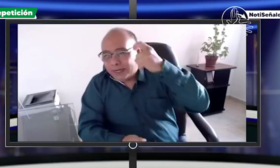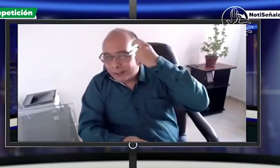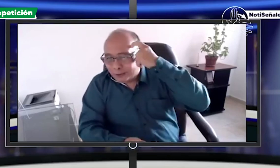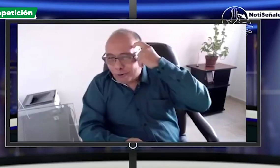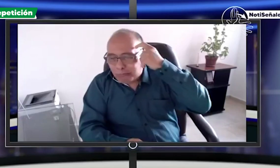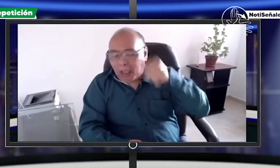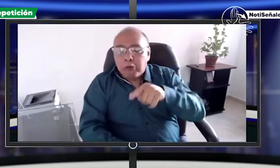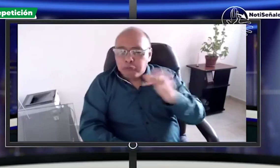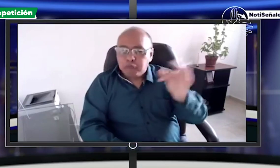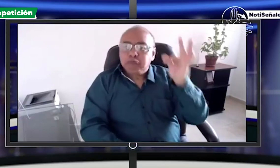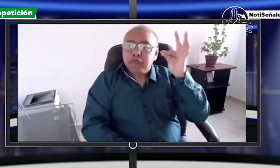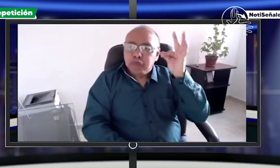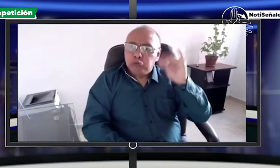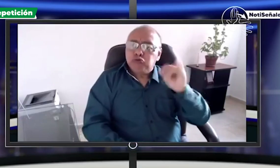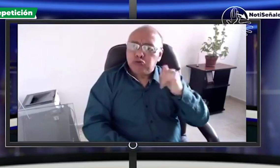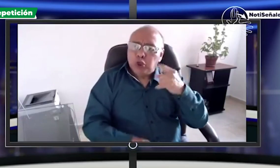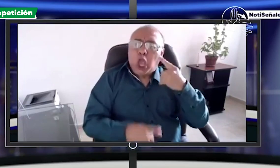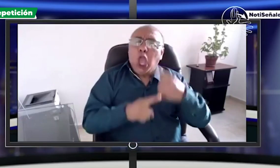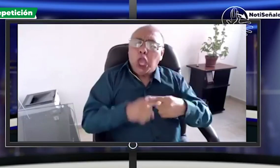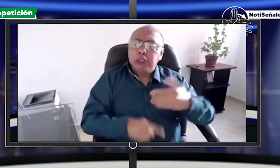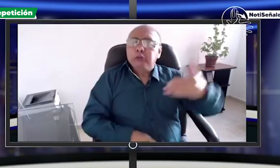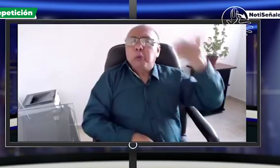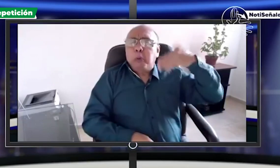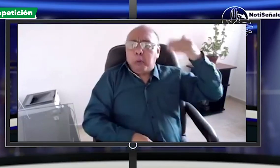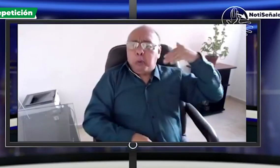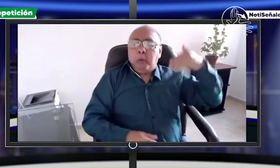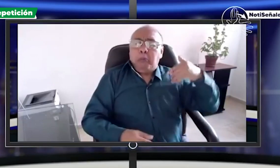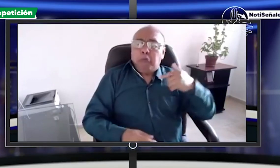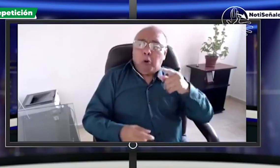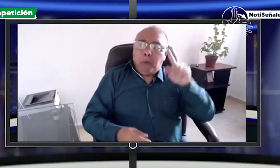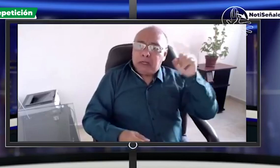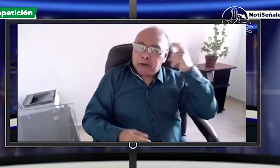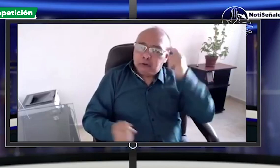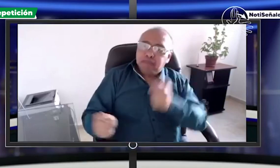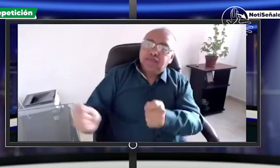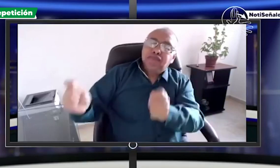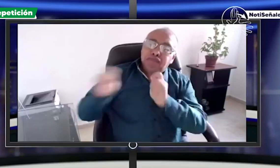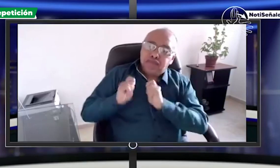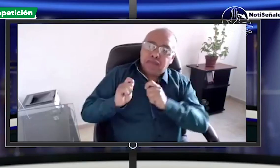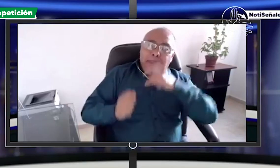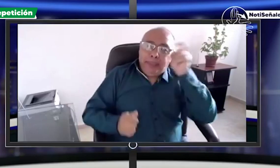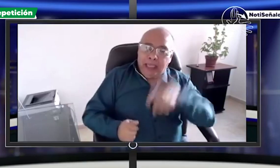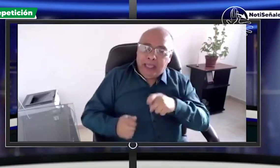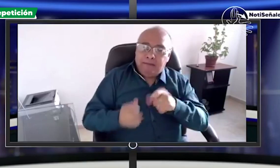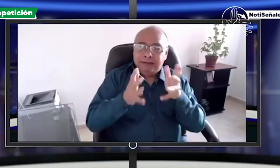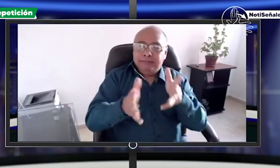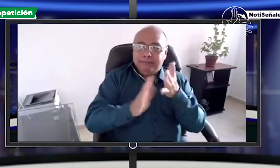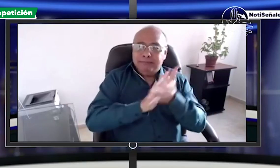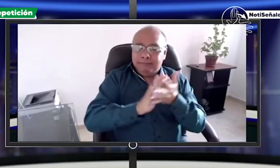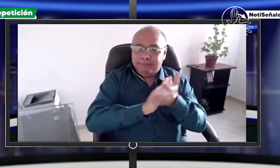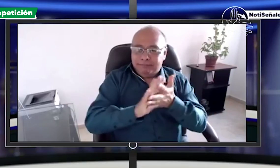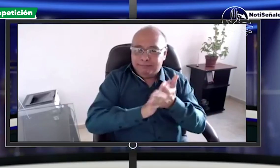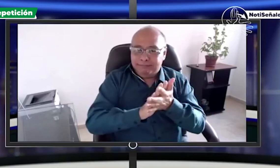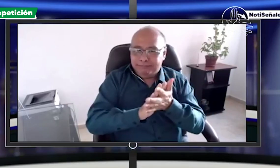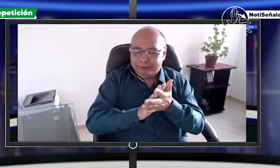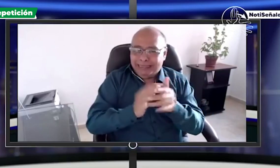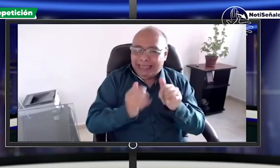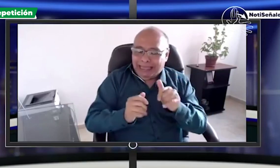que trabajó en la gobernación y esta persona nos dice si soy testigo de esa situación y yo tenía que